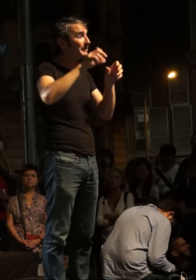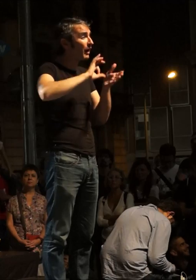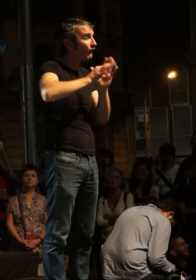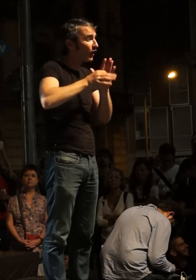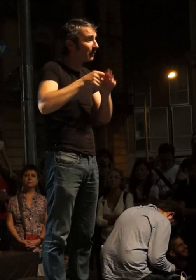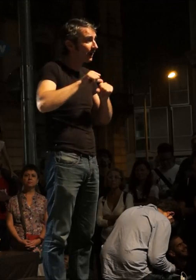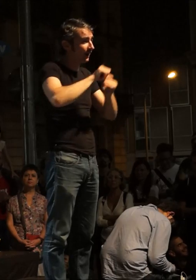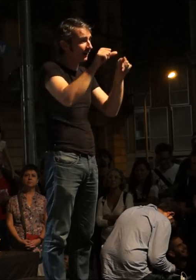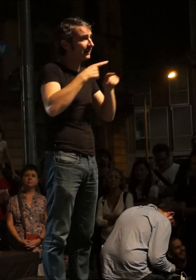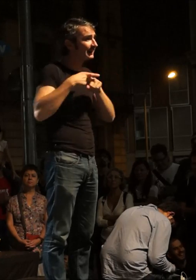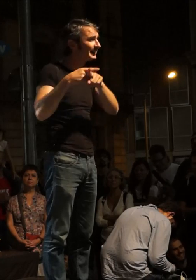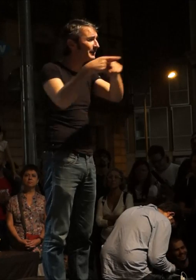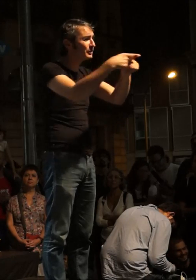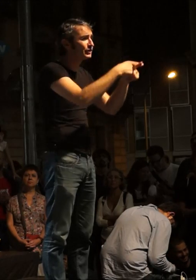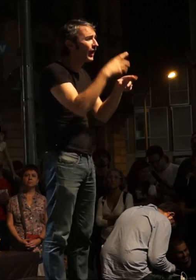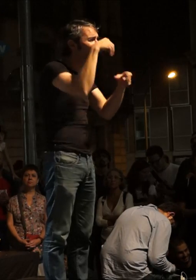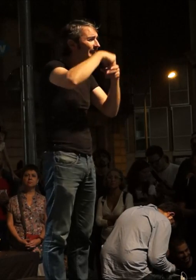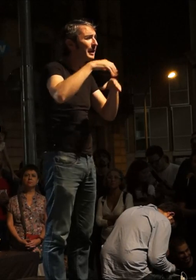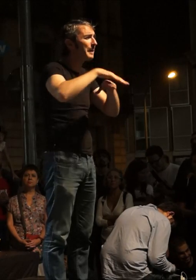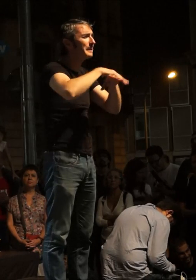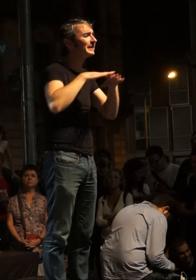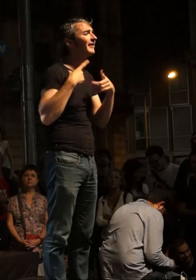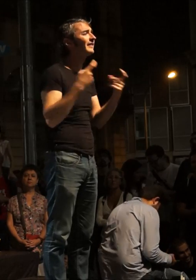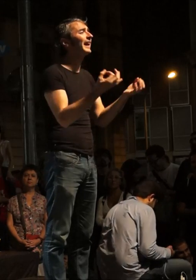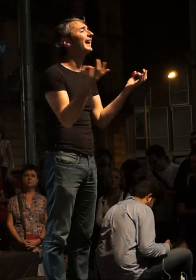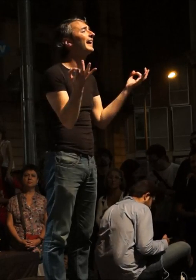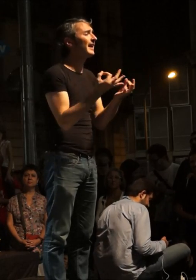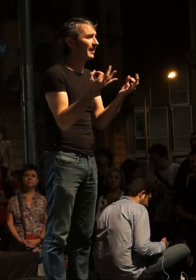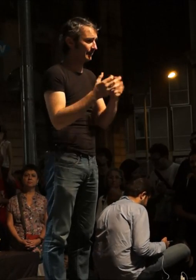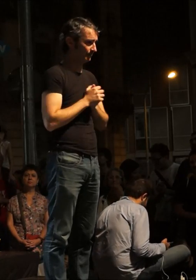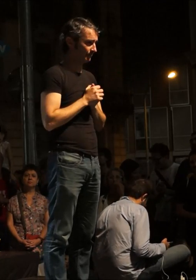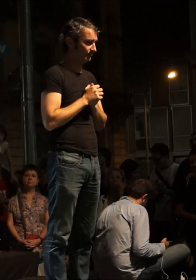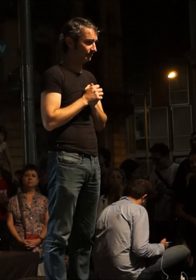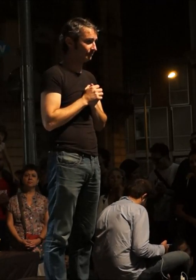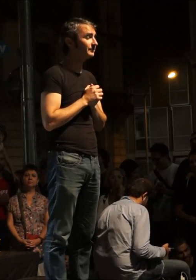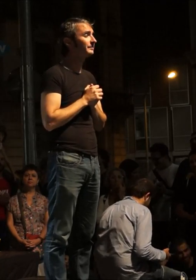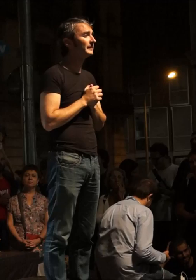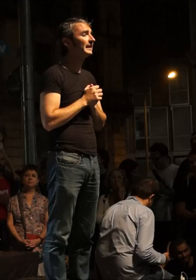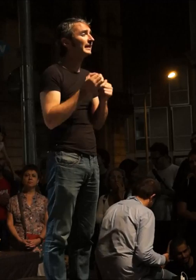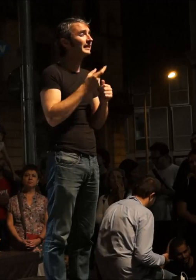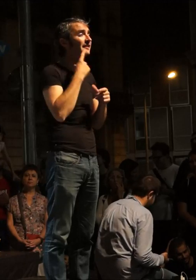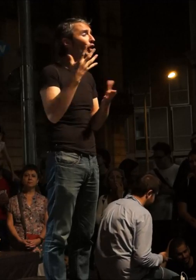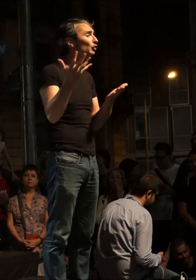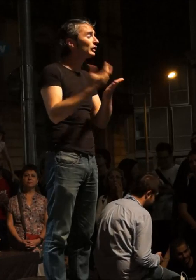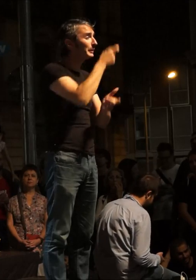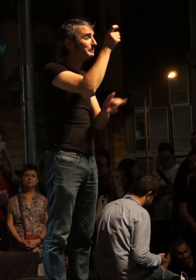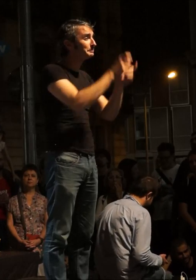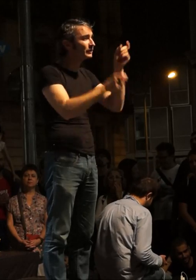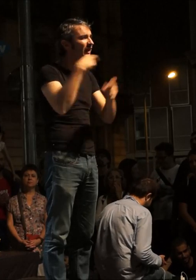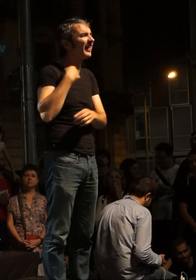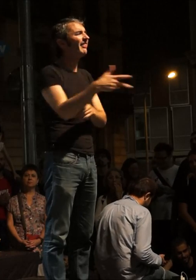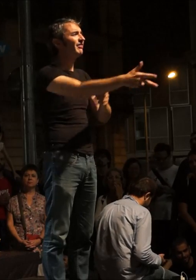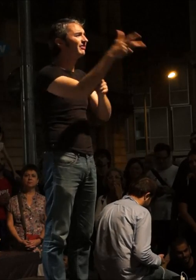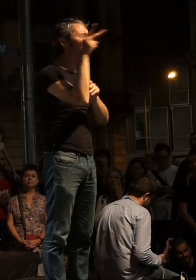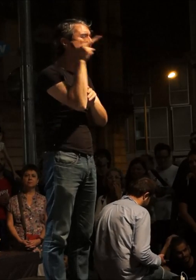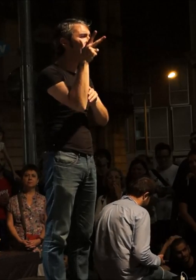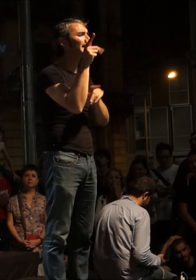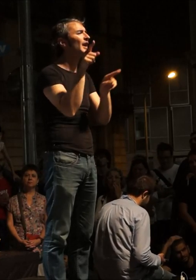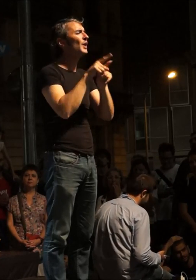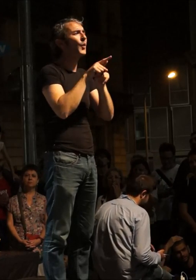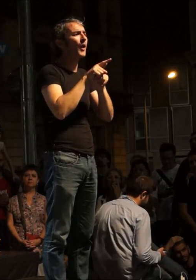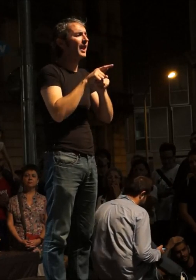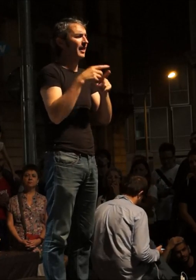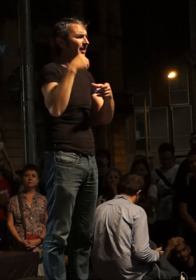contempli una cosa bàsica. Una cosa bàsica, que és que totes les persones tenim el dret a existir amb